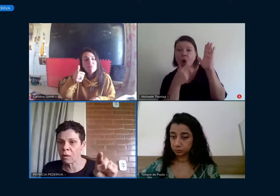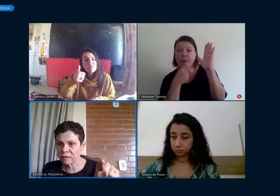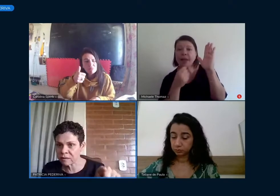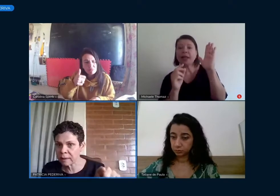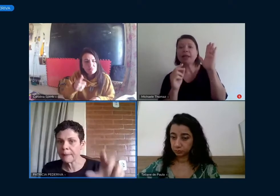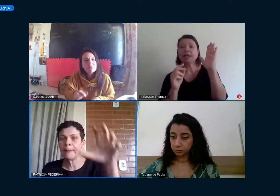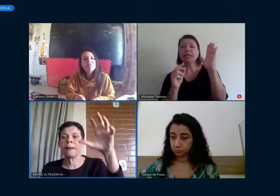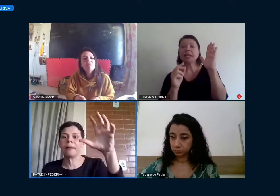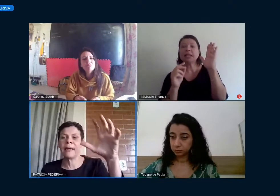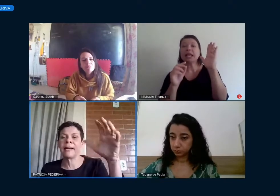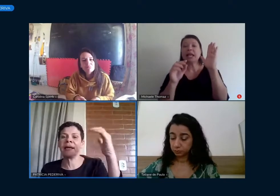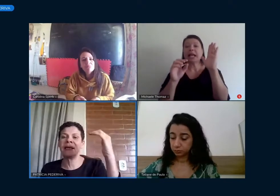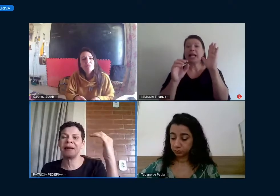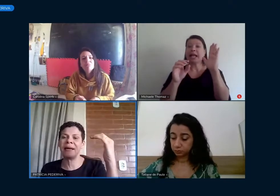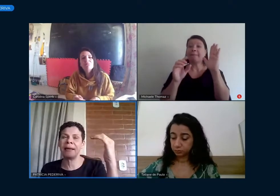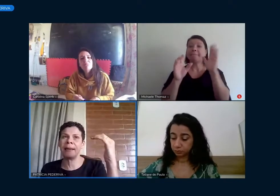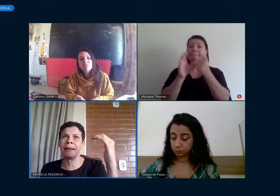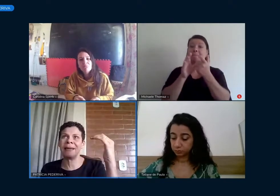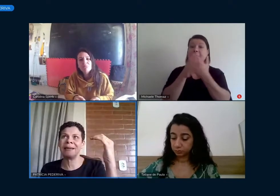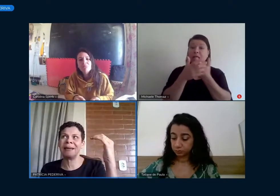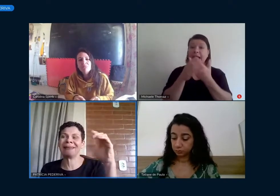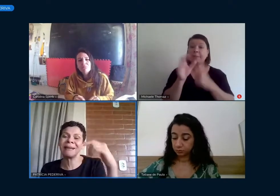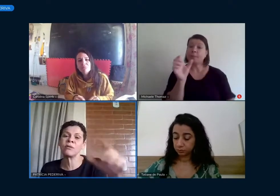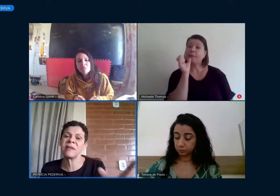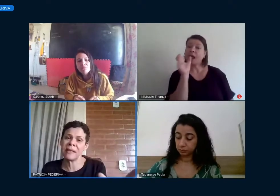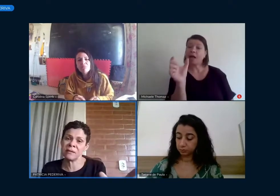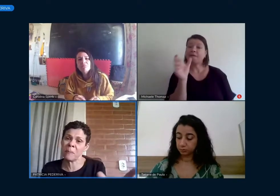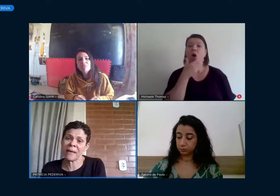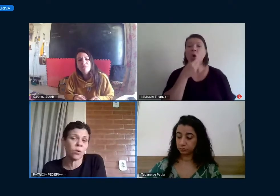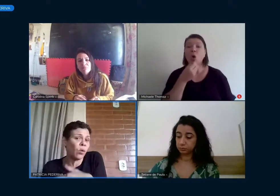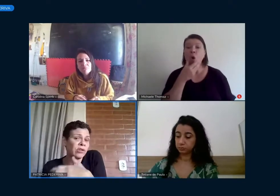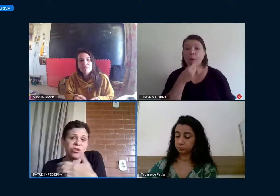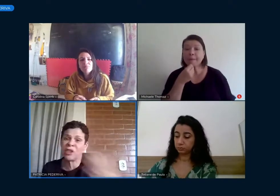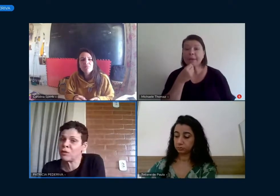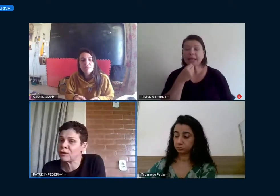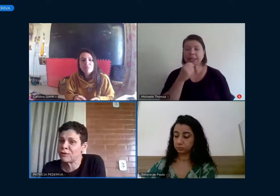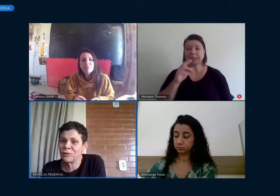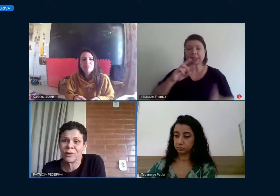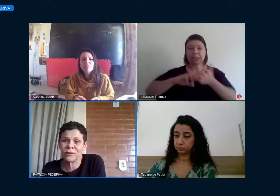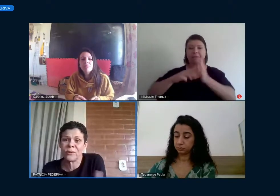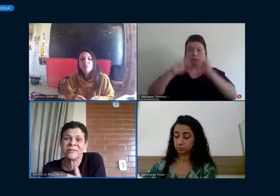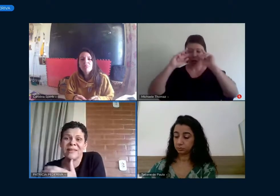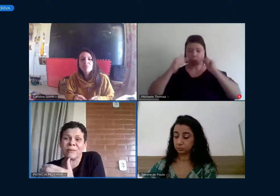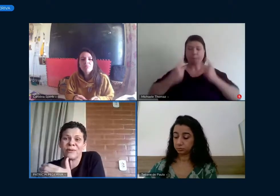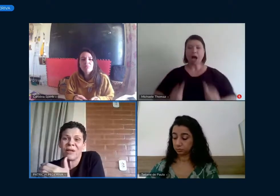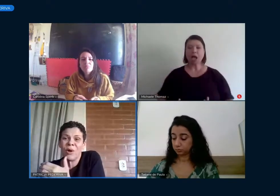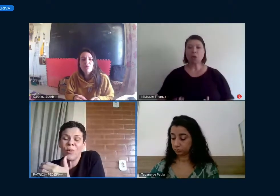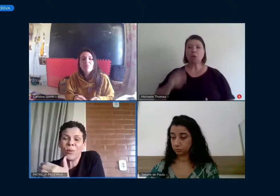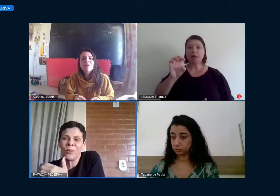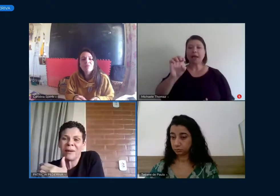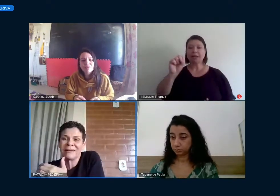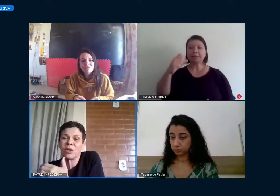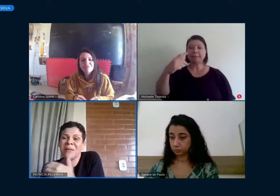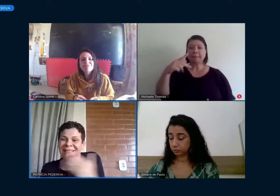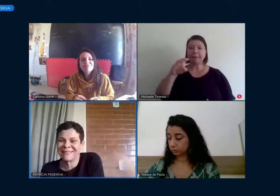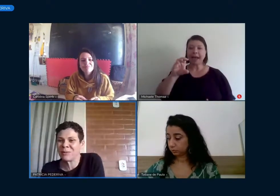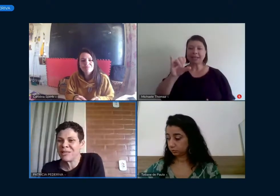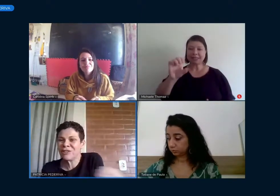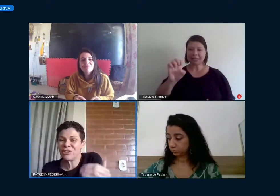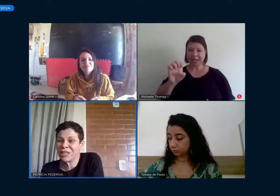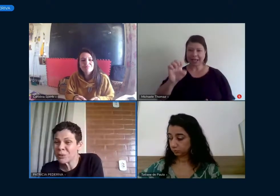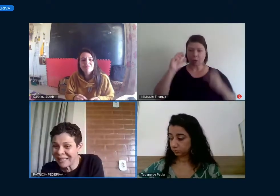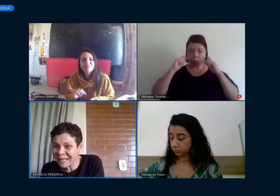humano, para o Vygotsky, ele traduziria essa espécie. Hoje em dia, nós usamos uma